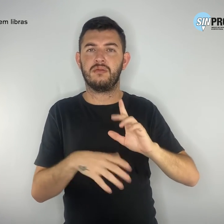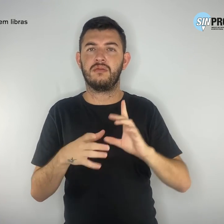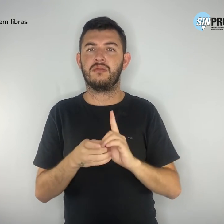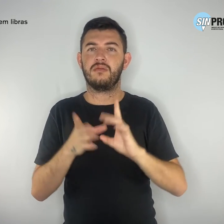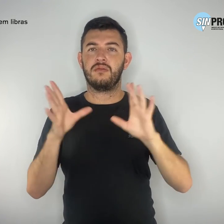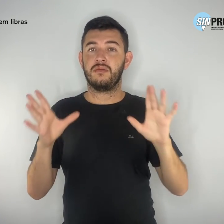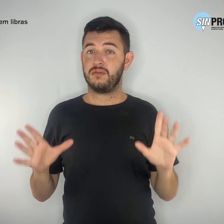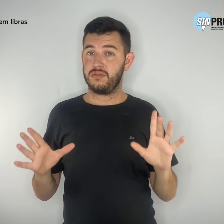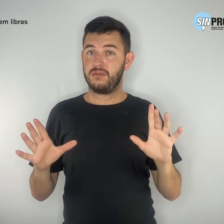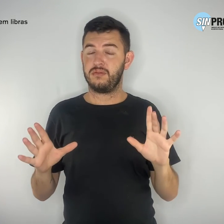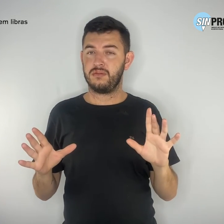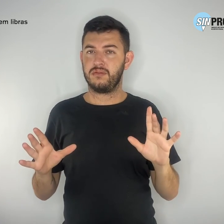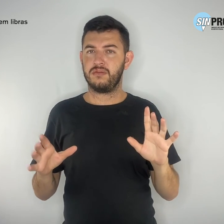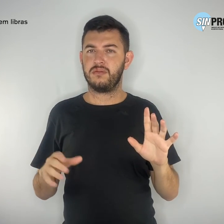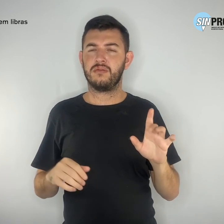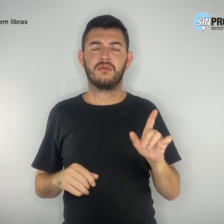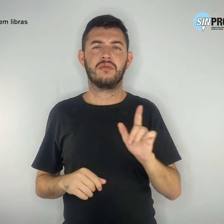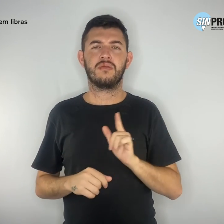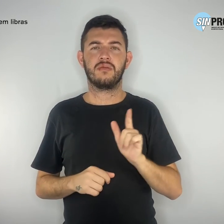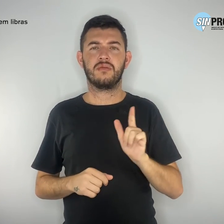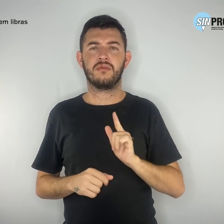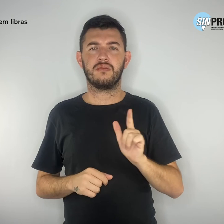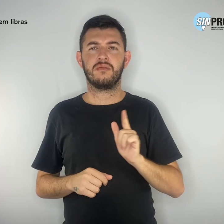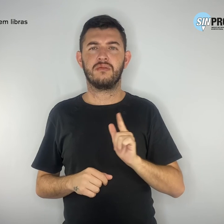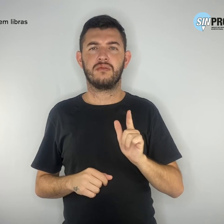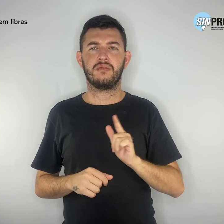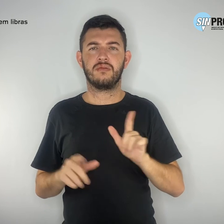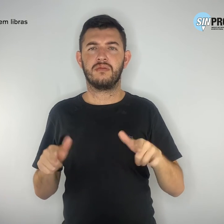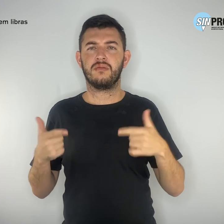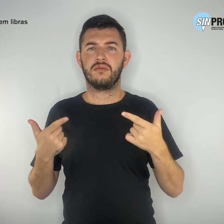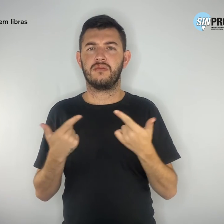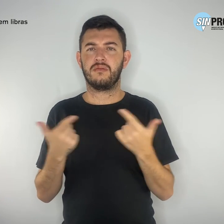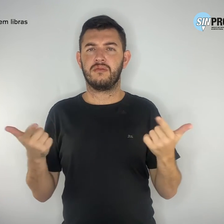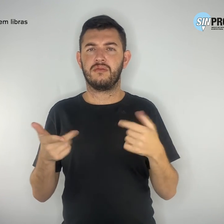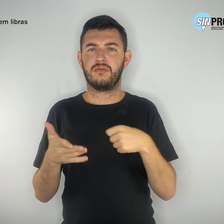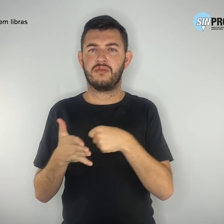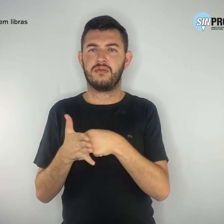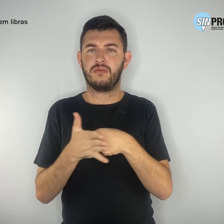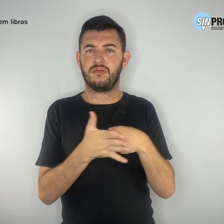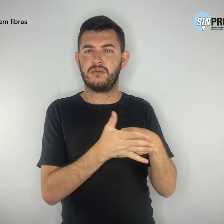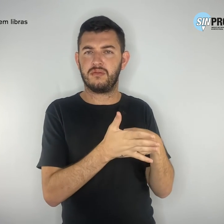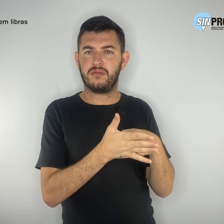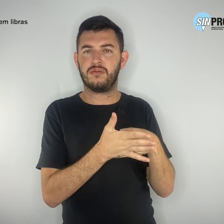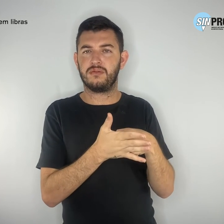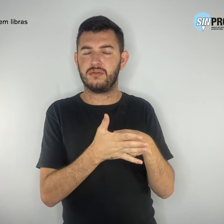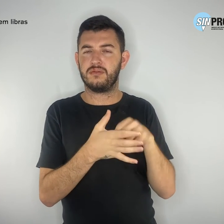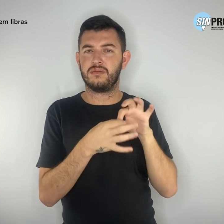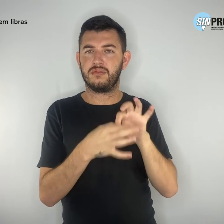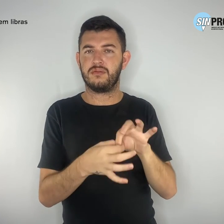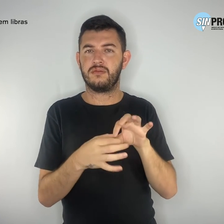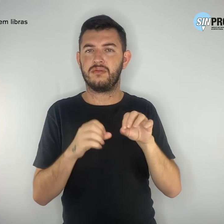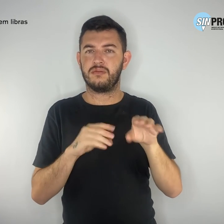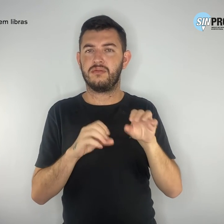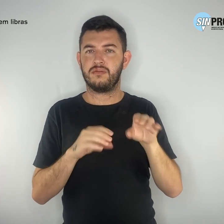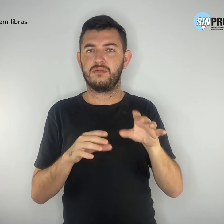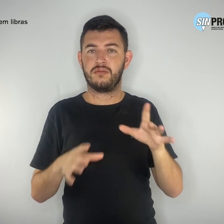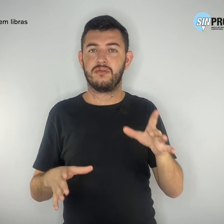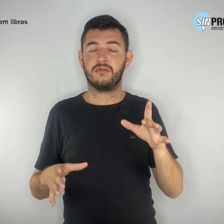Serão muitas as nossas lutas pela educação a partir de nosso mandato na Câmara